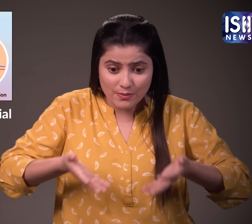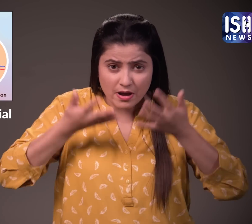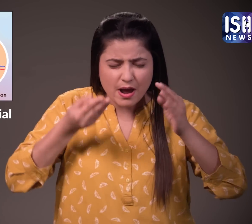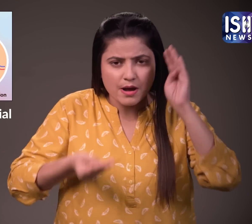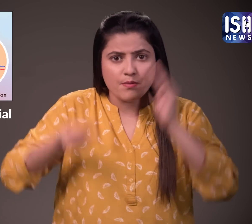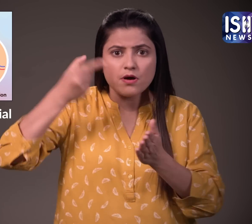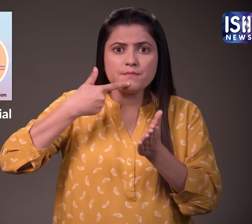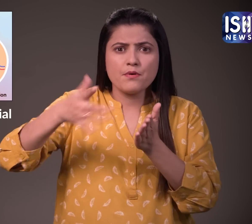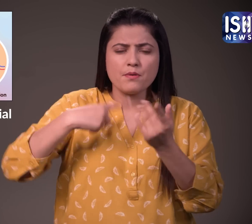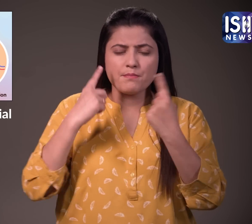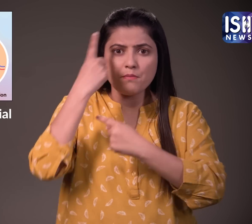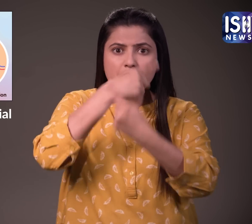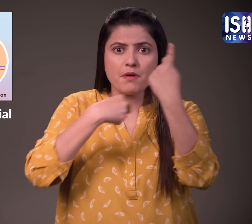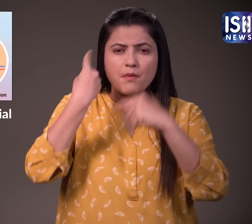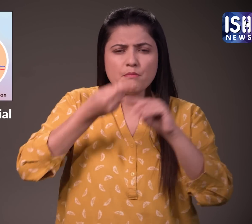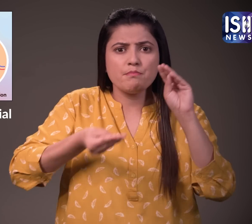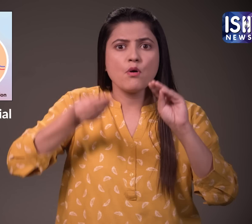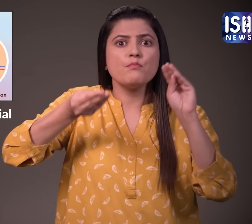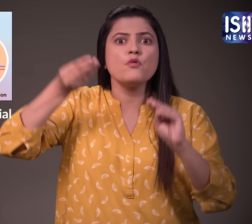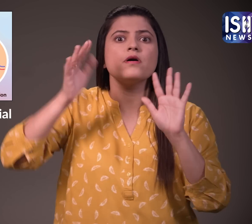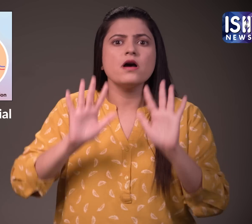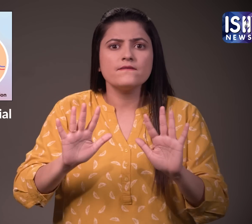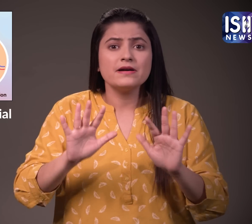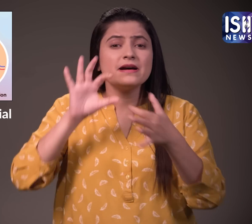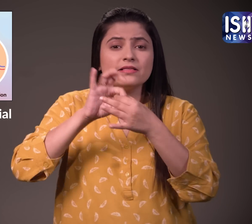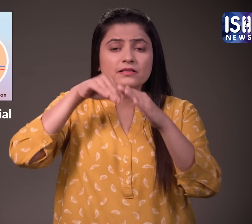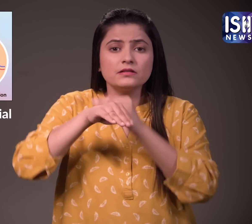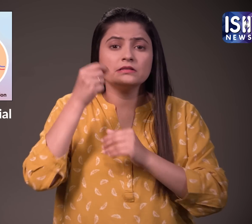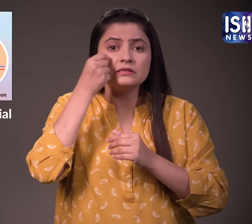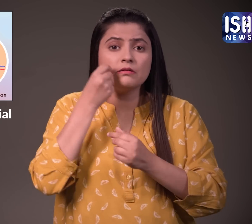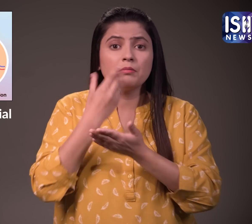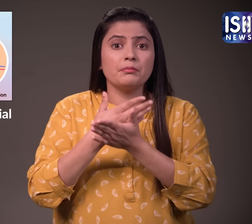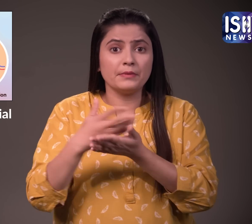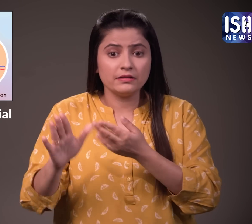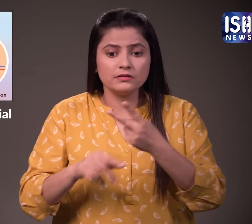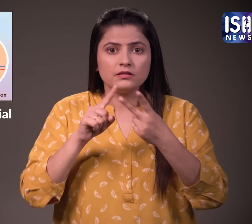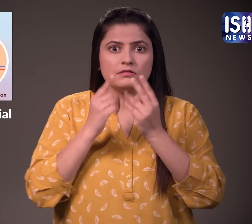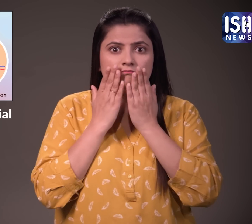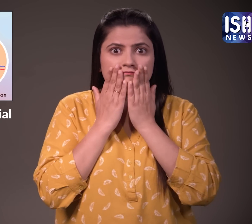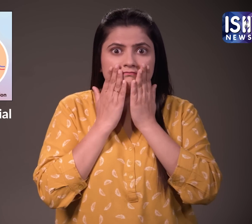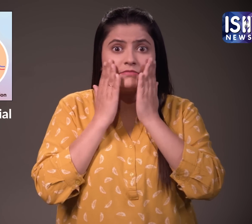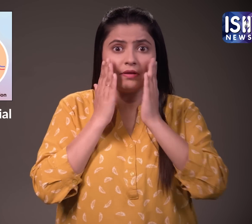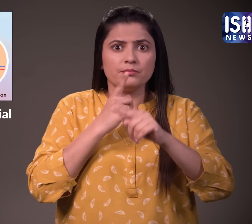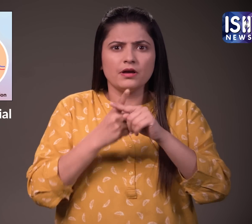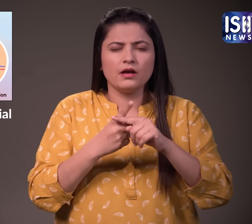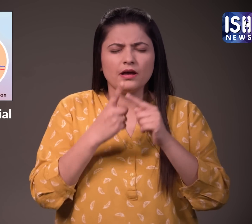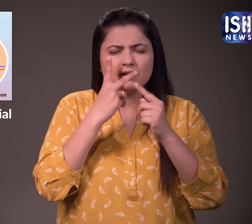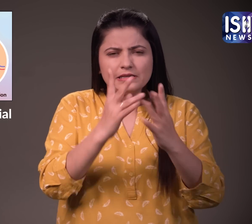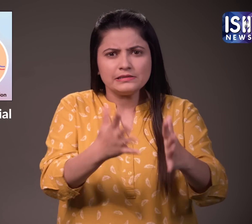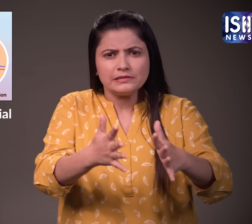वाली गर्मी स्वाभावी क्रूप से चेहरे पर blood circulation को बढ़ाने में मदद करती हैं जो pimples को दूर करने में मदद करती हैं स्वाचा